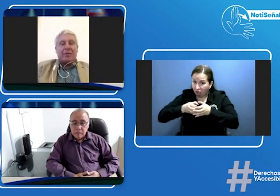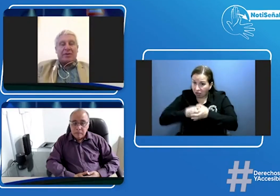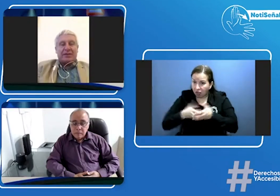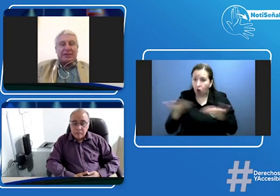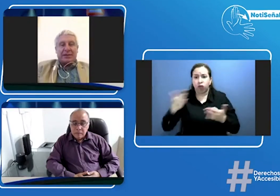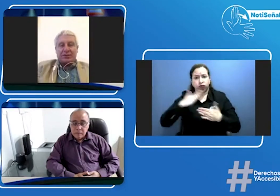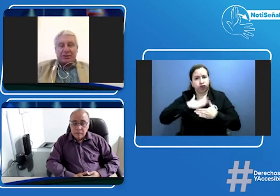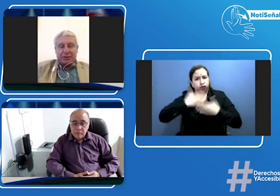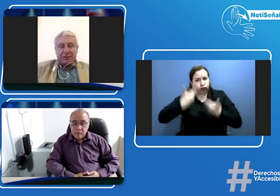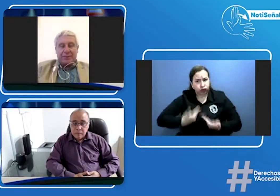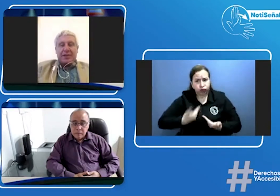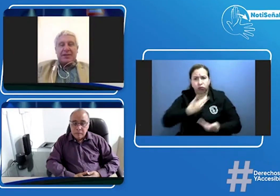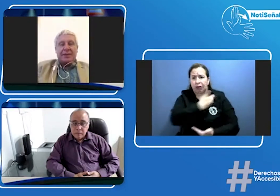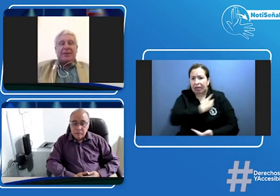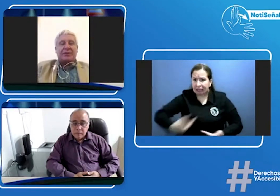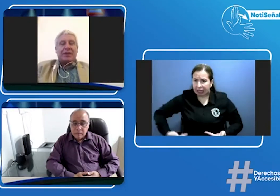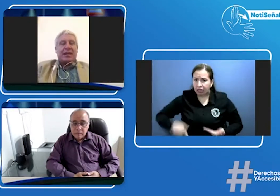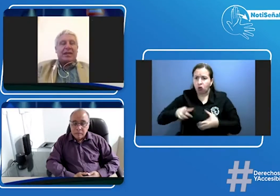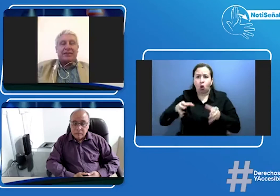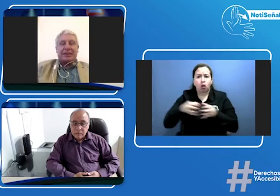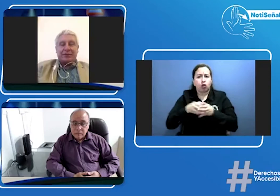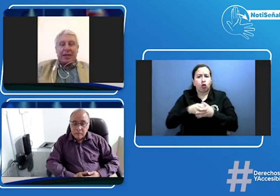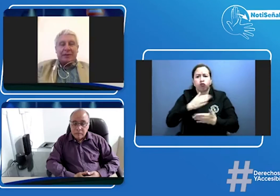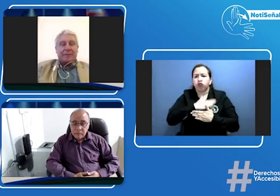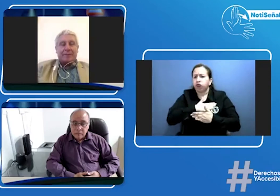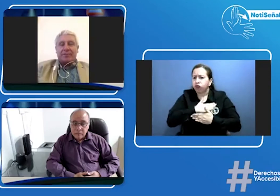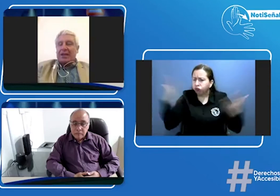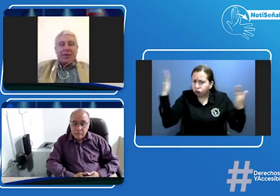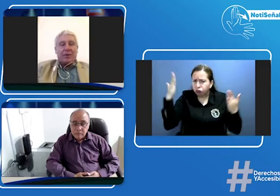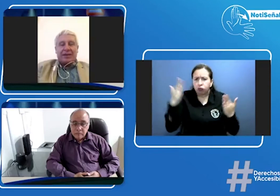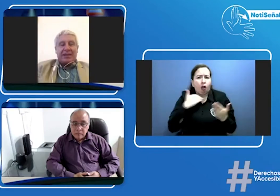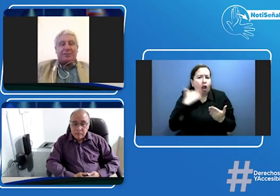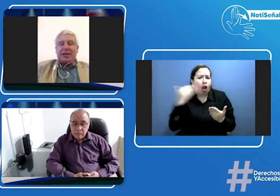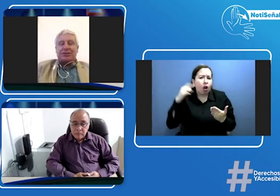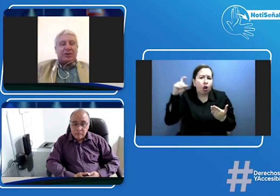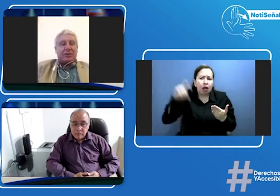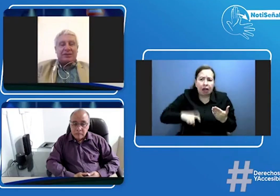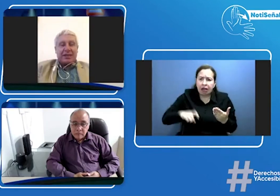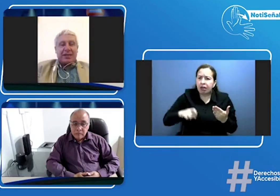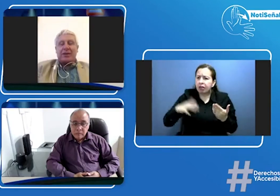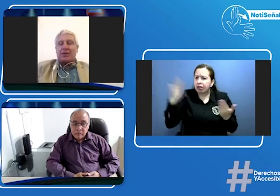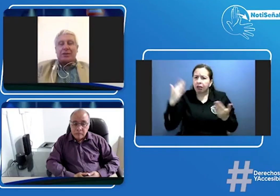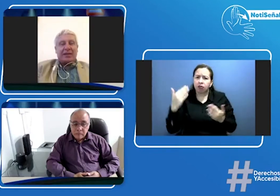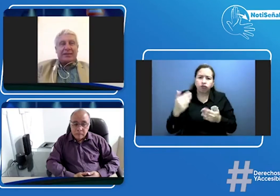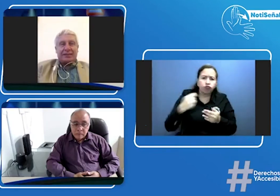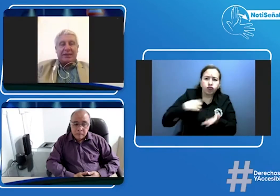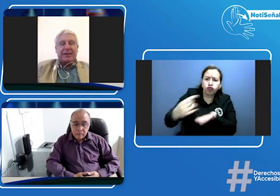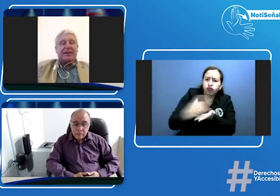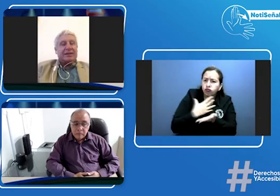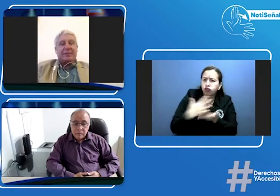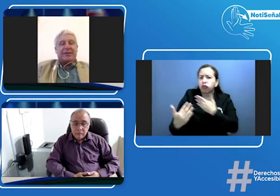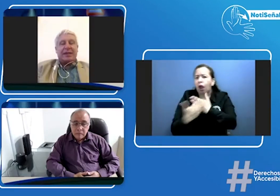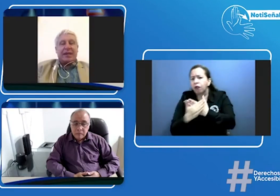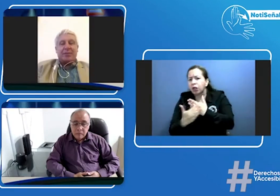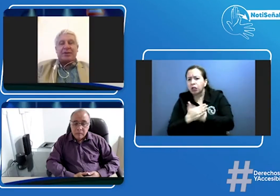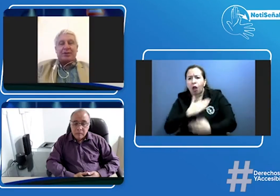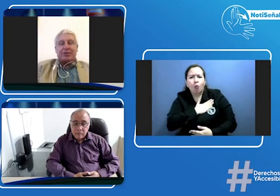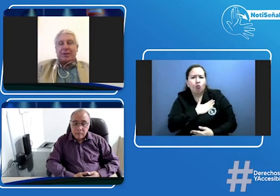presidente de la asociación siempre encontrarán la receptividad en cualquier espacio y cuando me escriban cuando me necesiten siempre estaré ahí porque es un tema